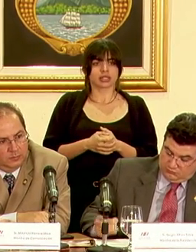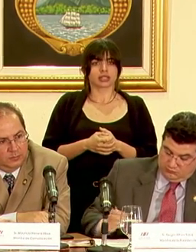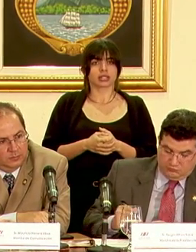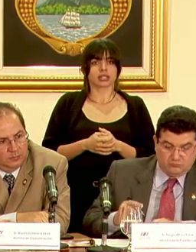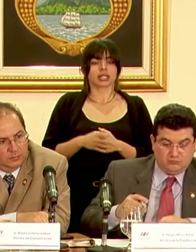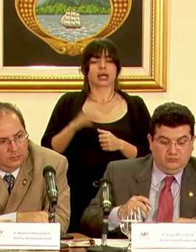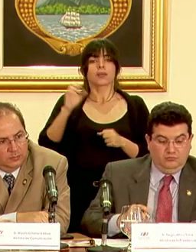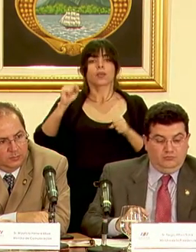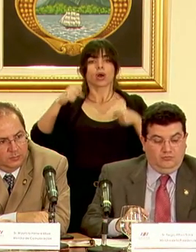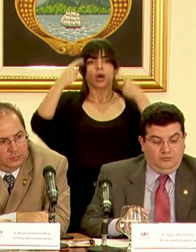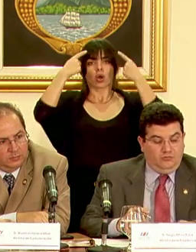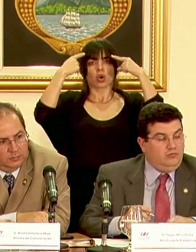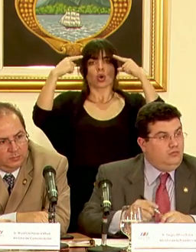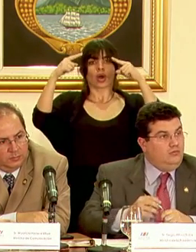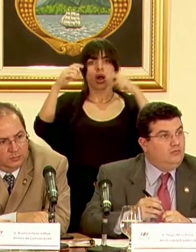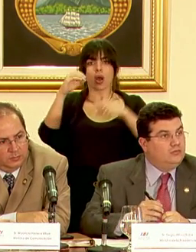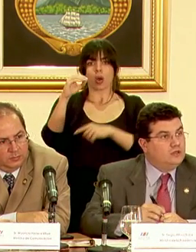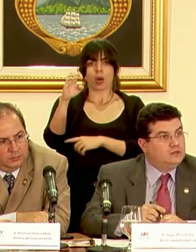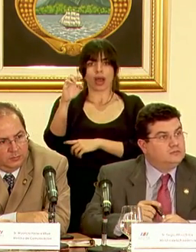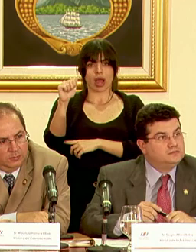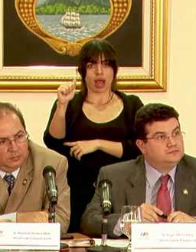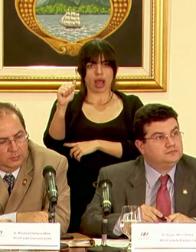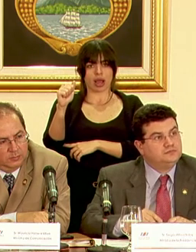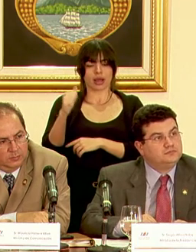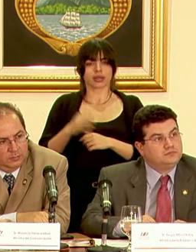logre que la OEA